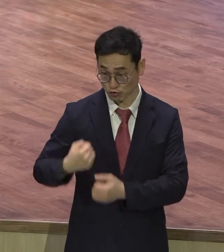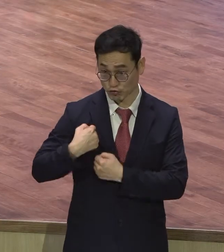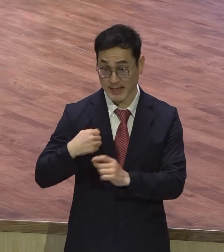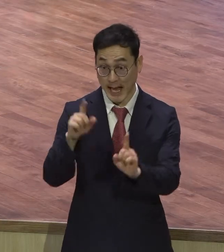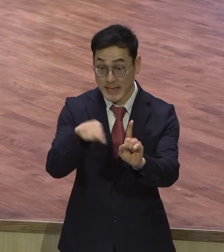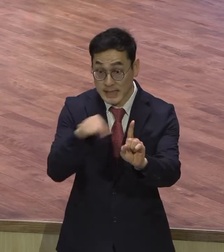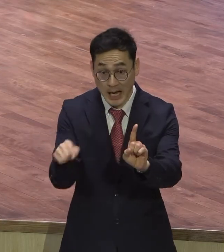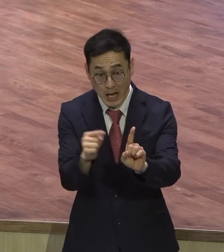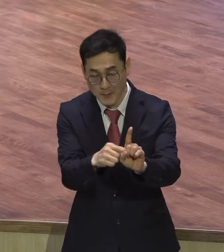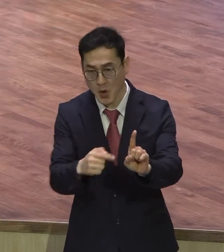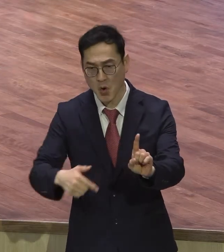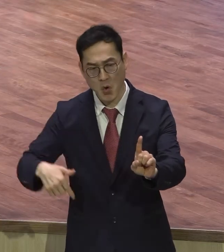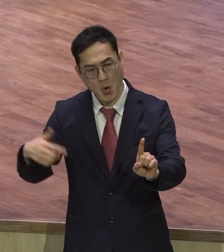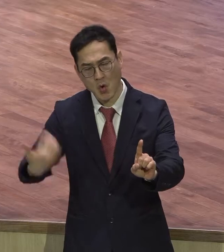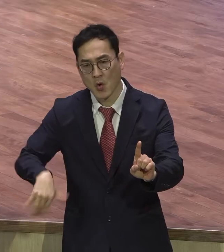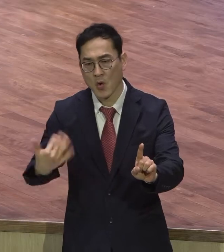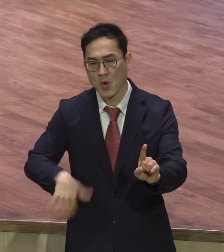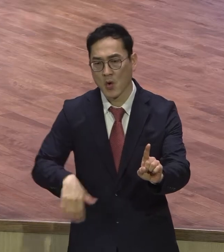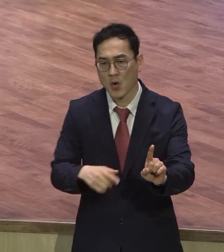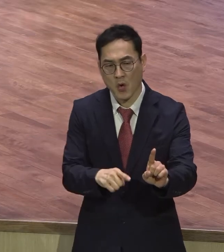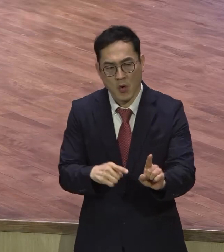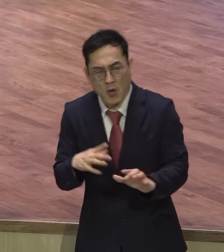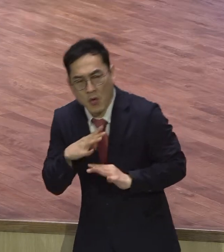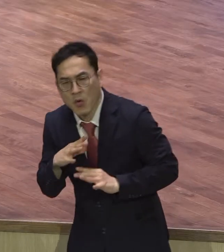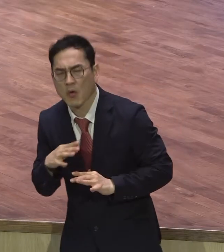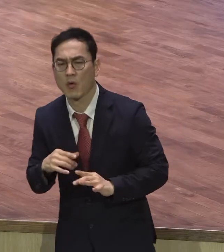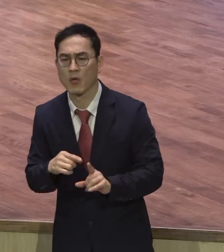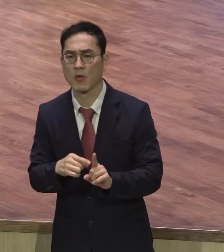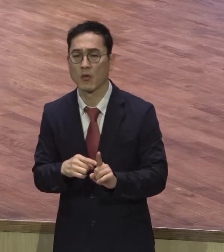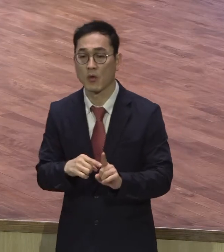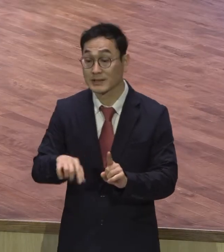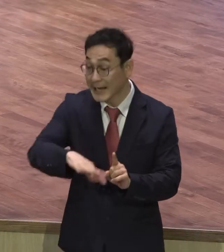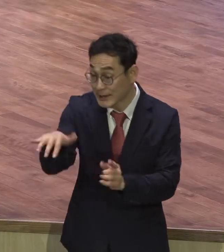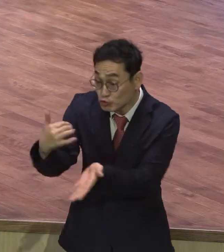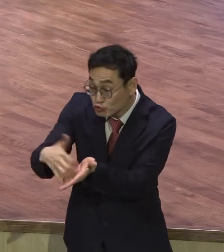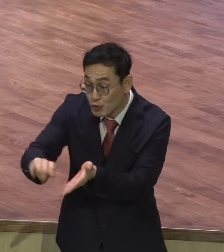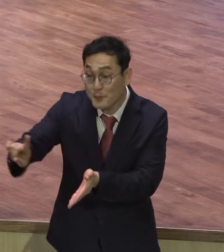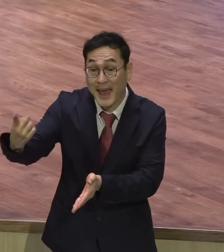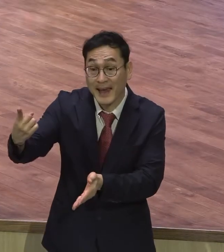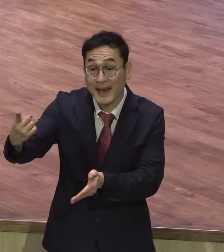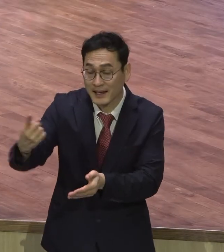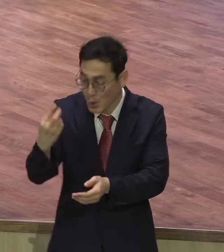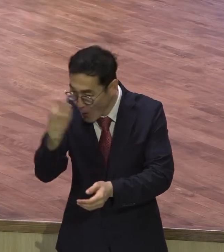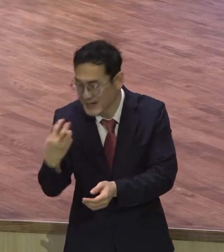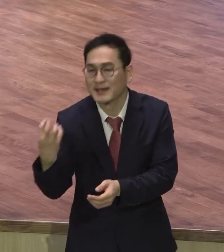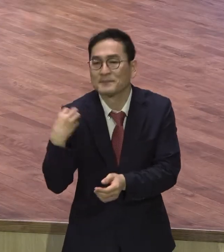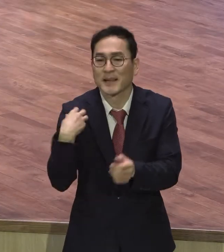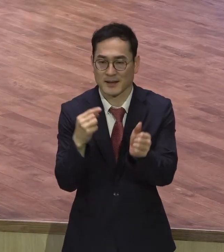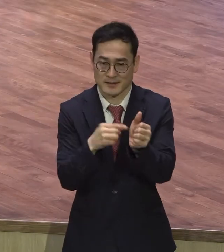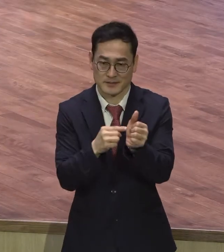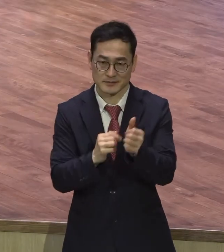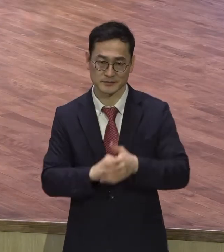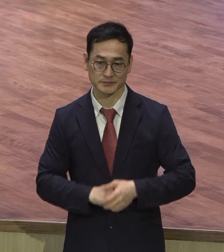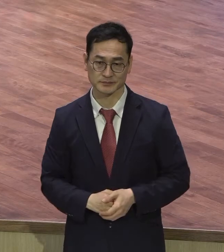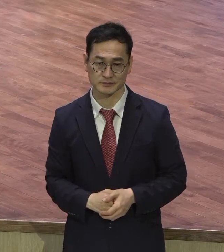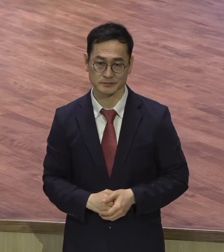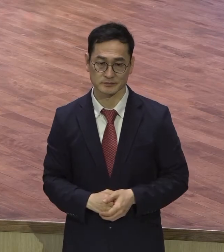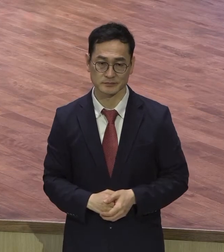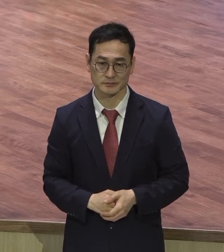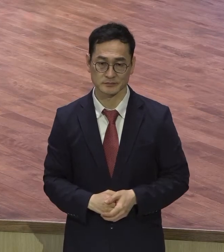군인 그것도 지금 해외로 파송을 받았잖아요. 그러니까 이 점령지 이스라엘을 다스리는 한 가분함